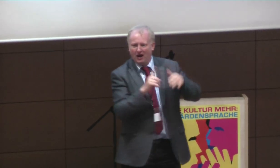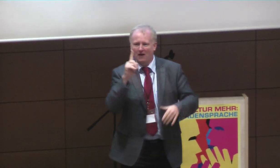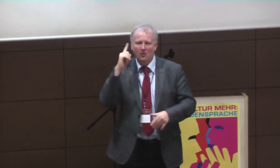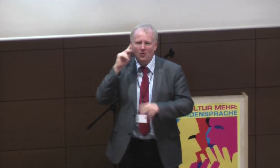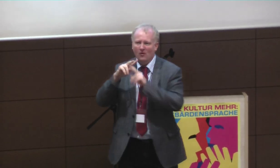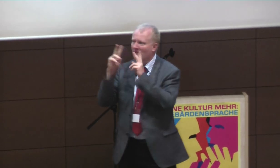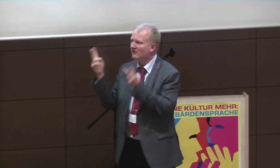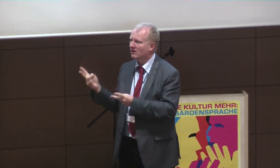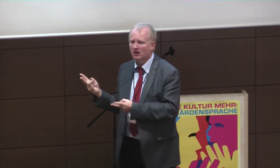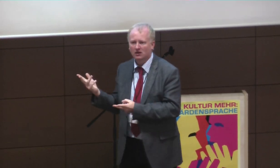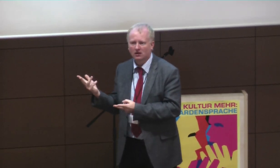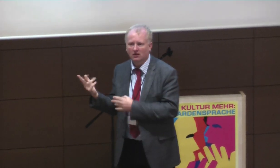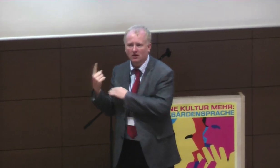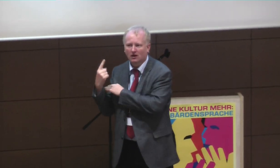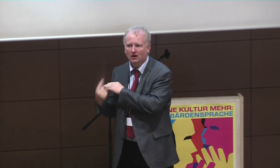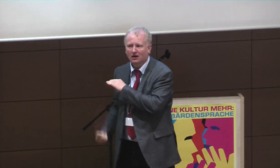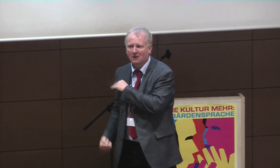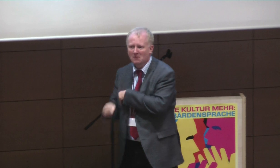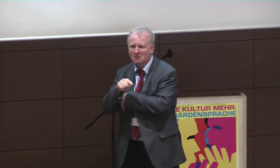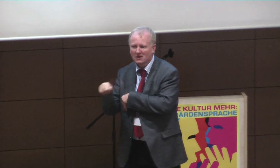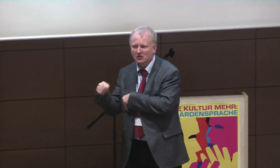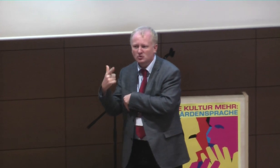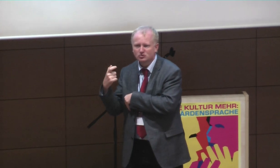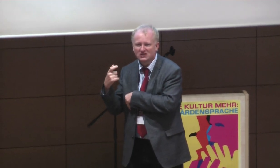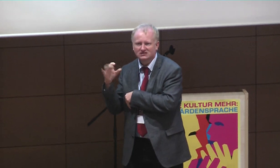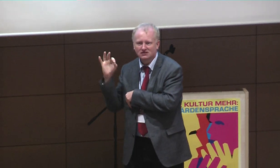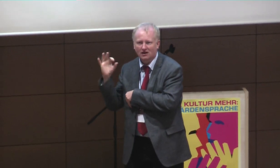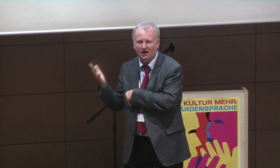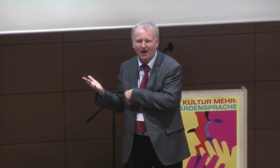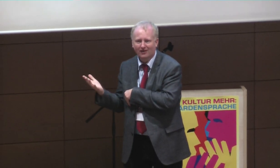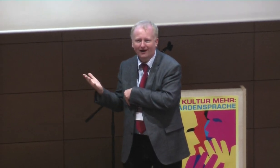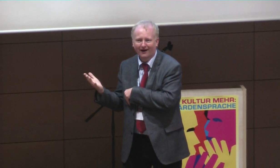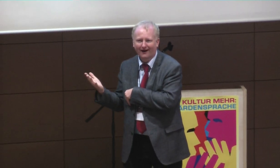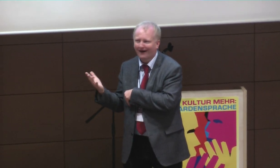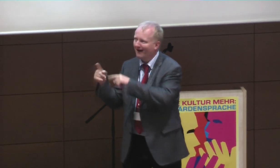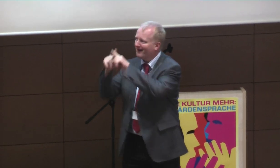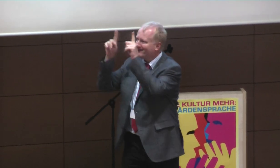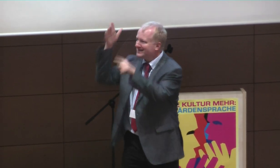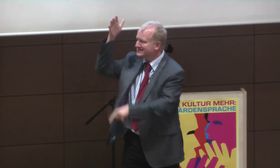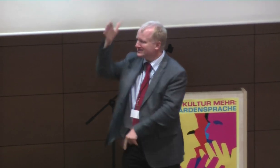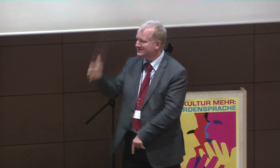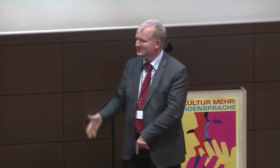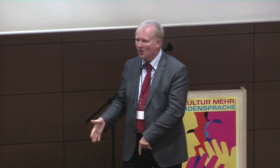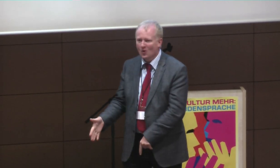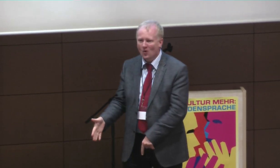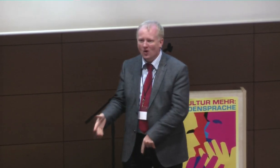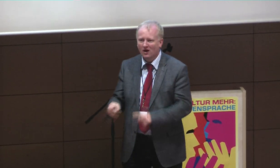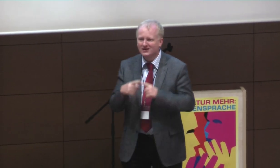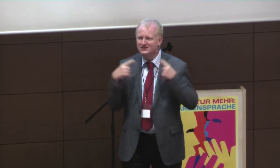das alles, und in der Gehörtenwelt, ähm, ist das gar nicht so, ne, da ist, äh, wirklich heiß diskutiert, da sind quasi minus 20 Grad,